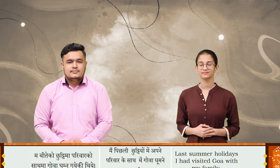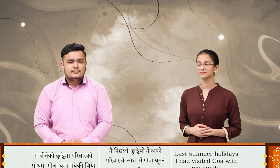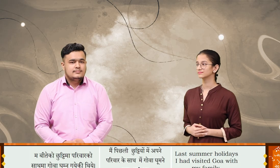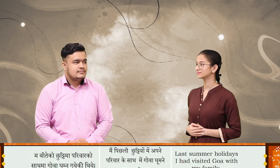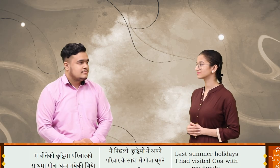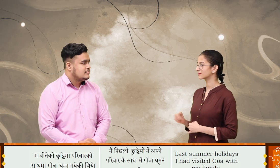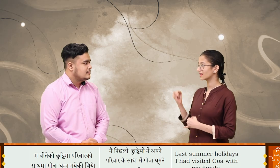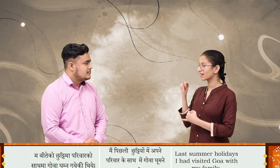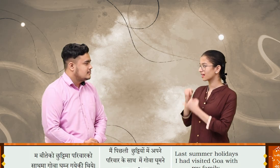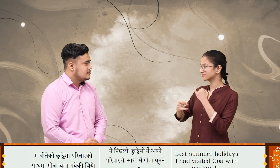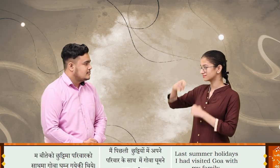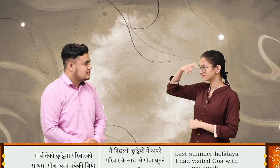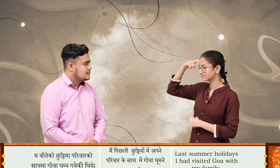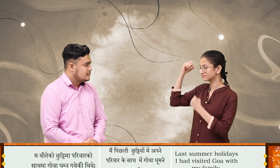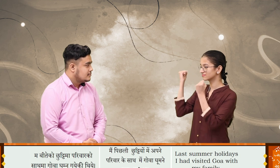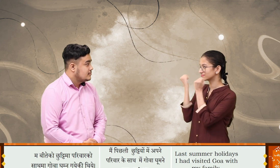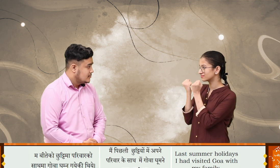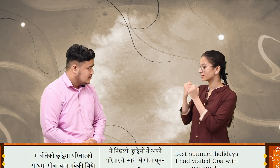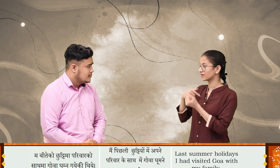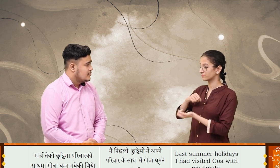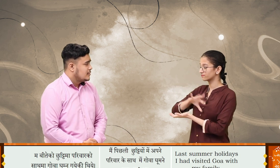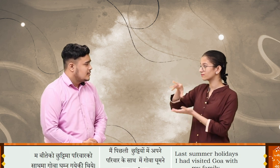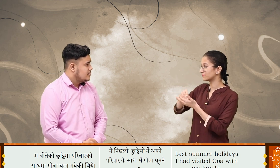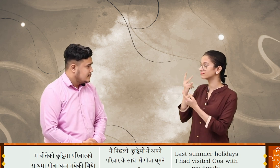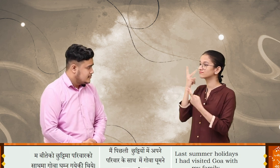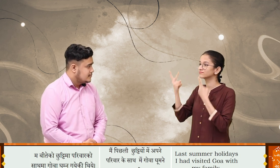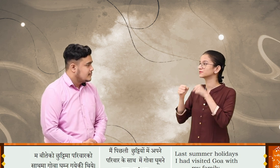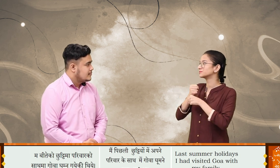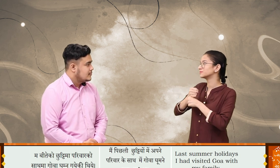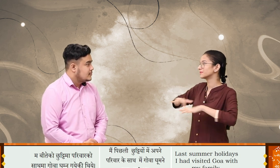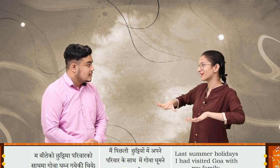मौ बिते को छुटी मा परिवार को साथ मा गुआ घूमना गई को थिये